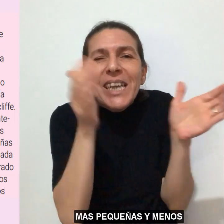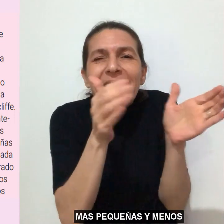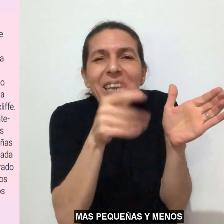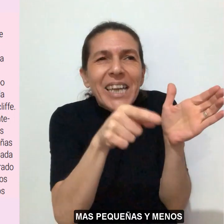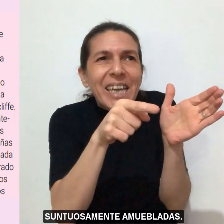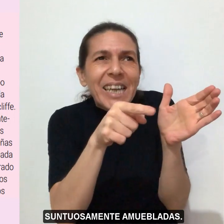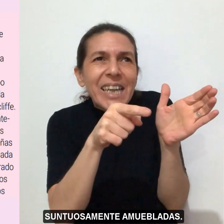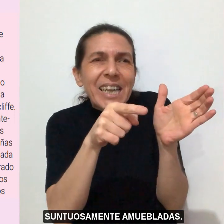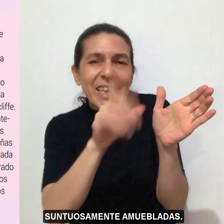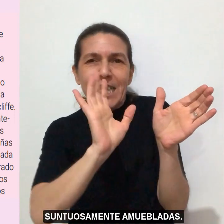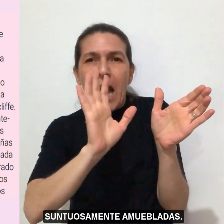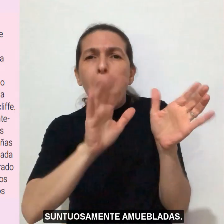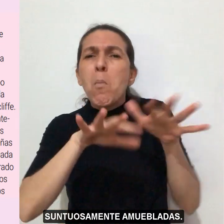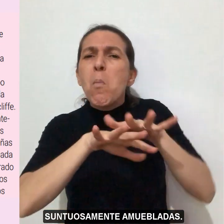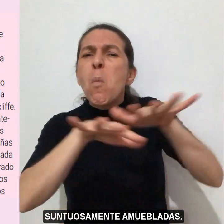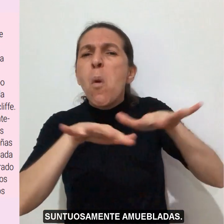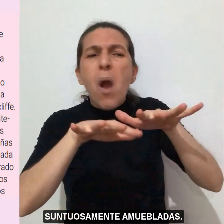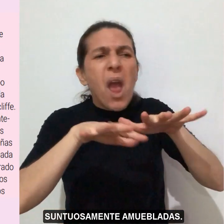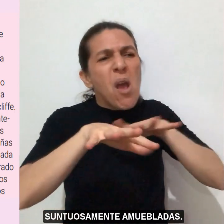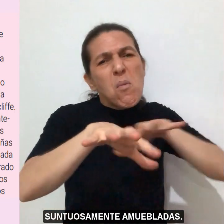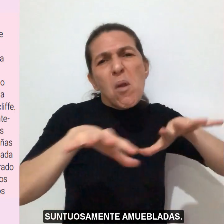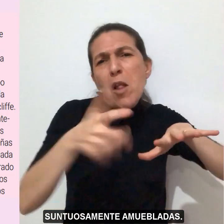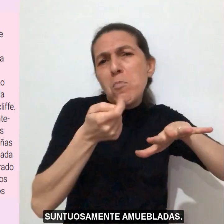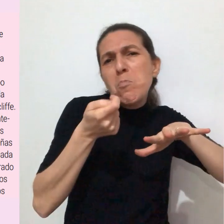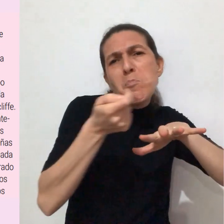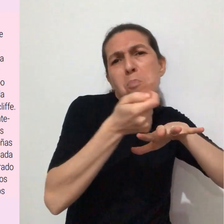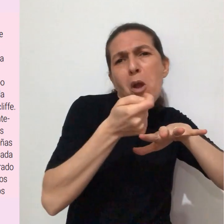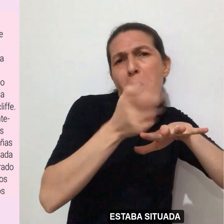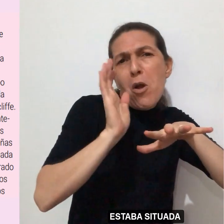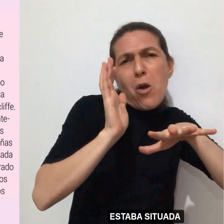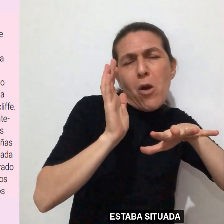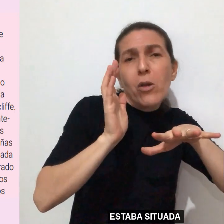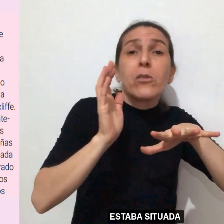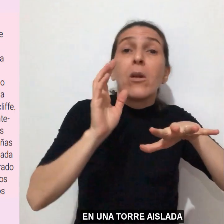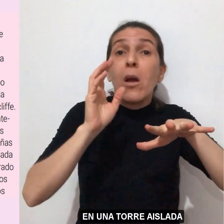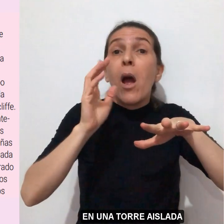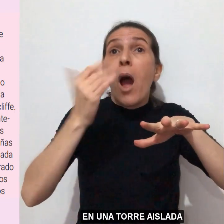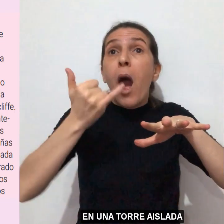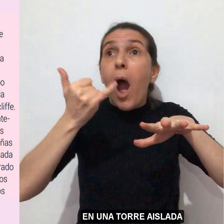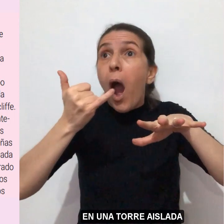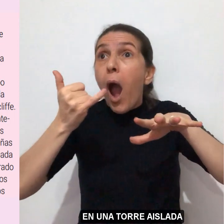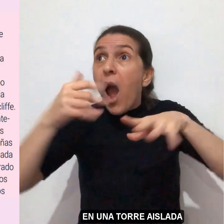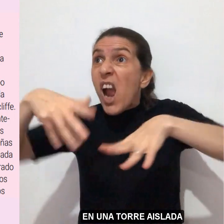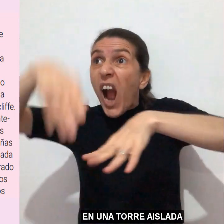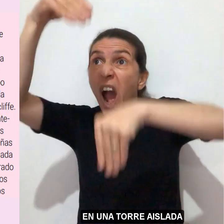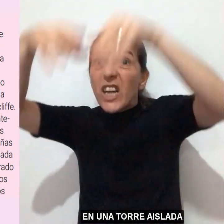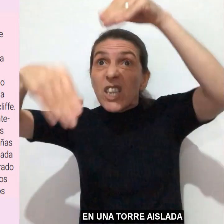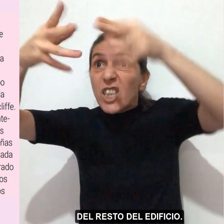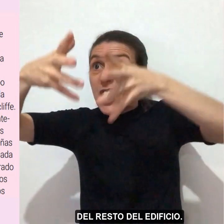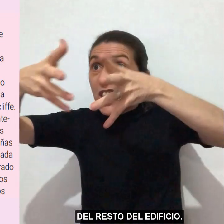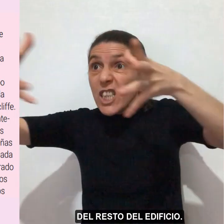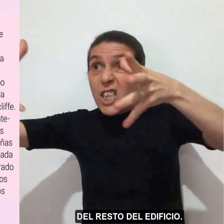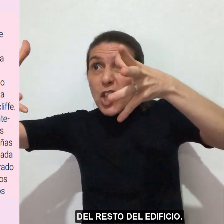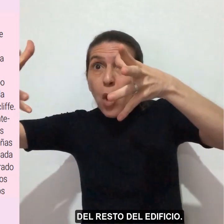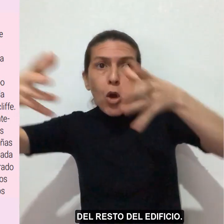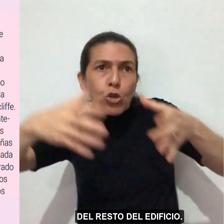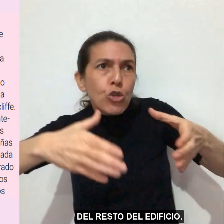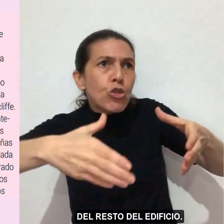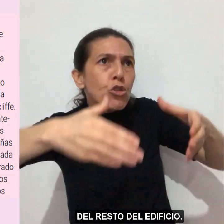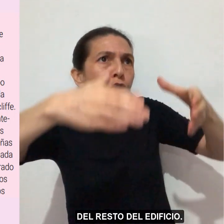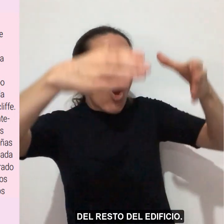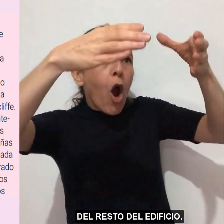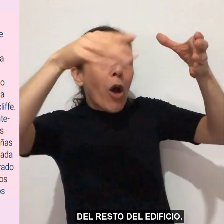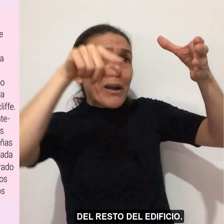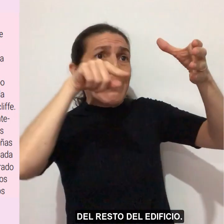y menos suntuosamente amuebladas. Estaba situada en una torre aislada del resto del